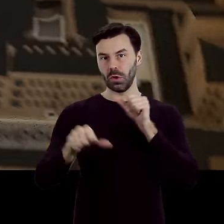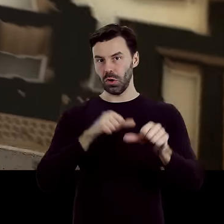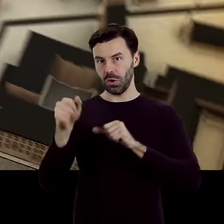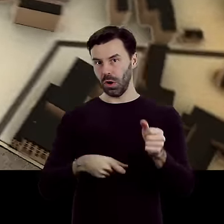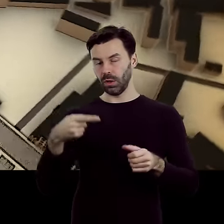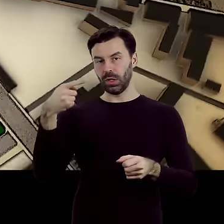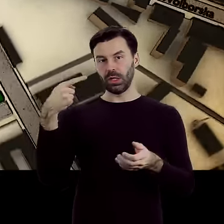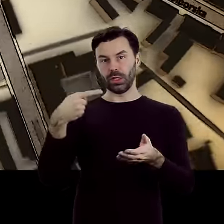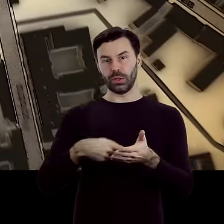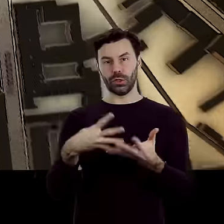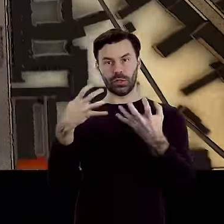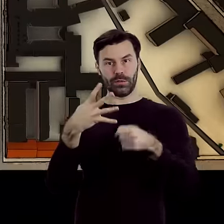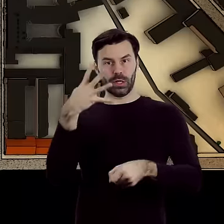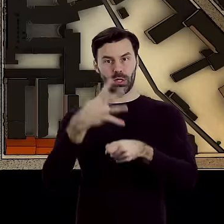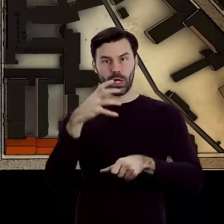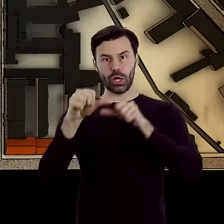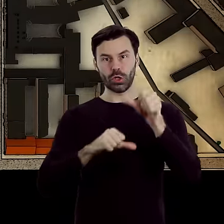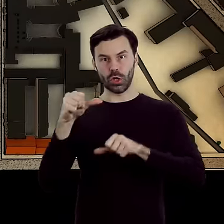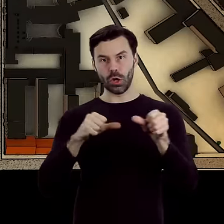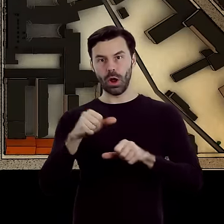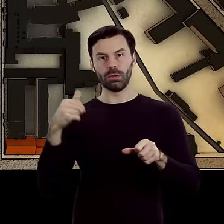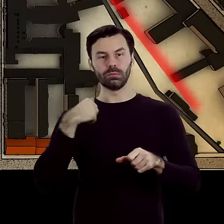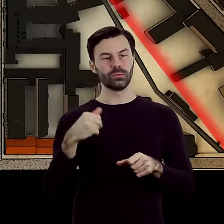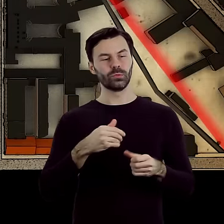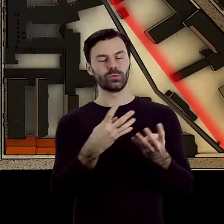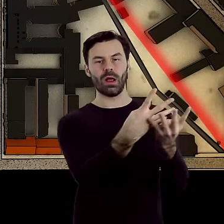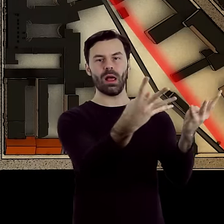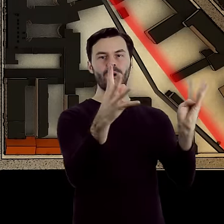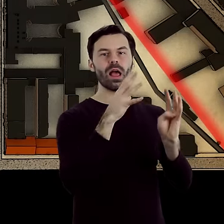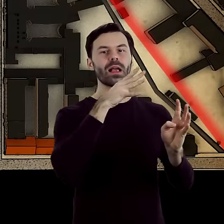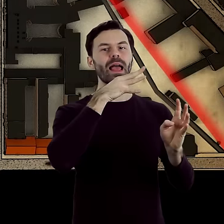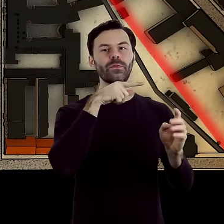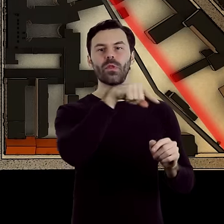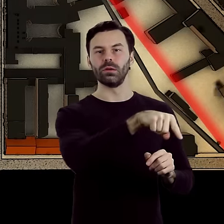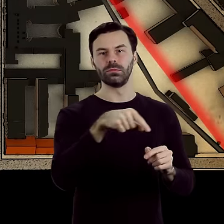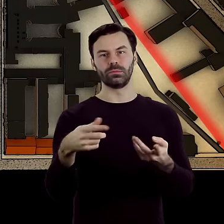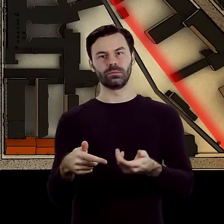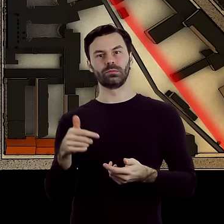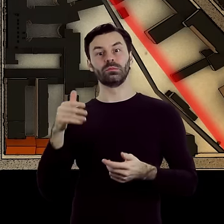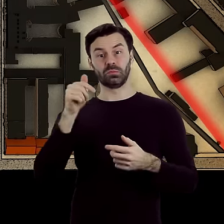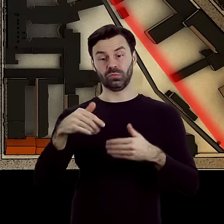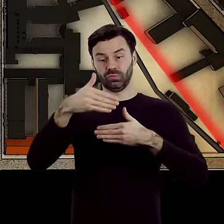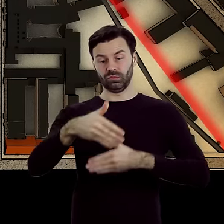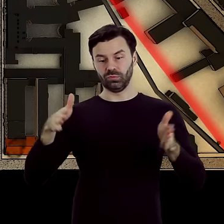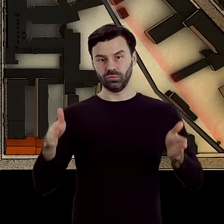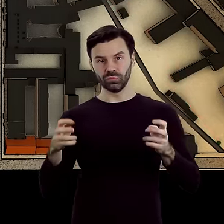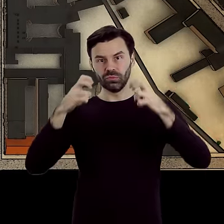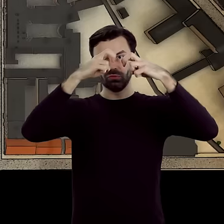roku na północy utworzono getto. Rozpoczyna się rozbiórka zabudowy pomiędzy Północną a